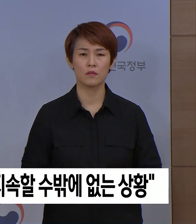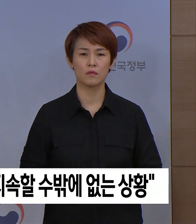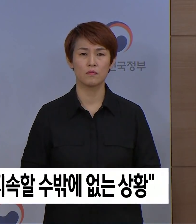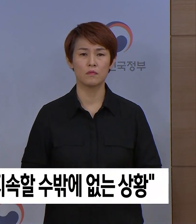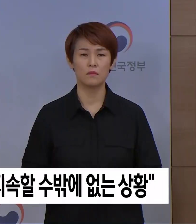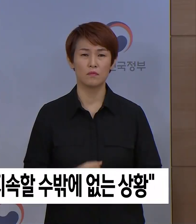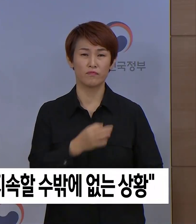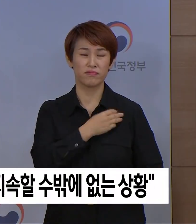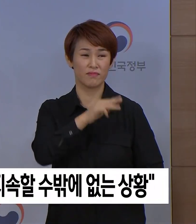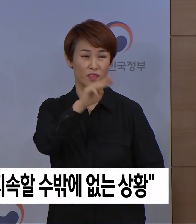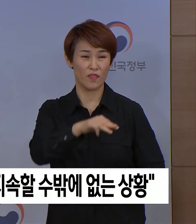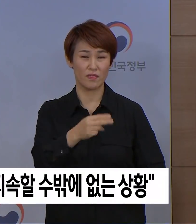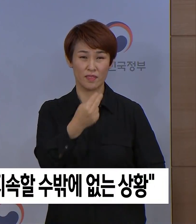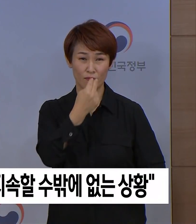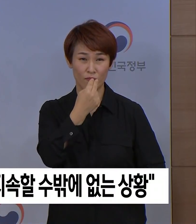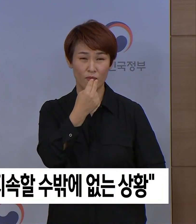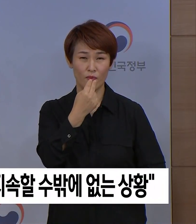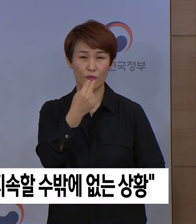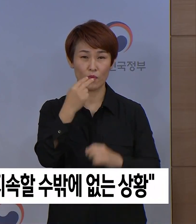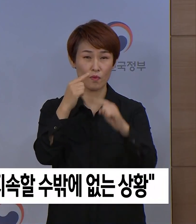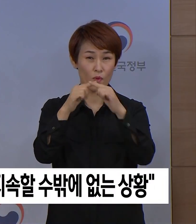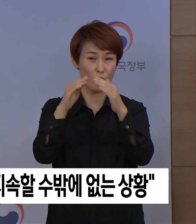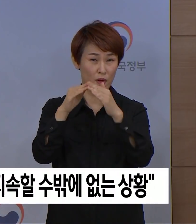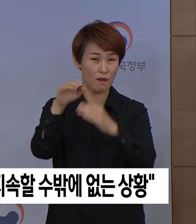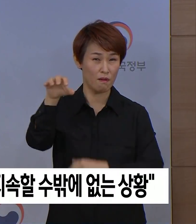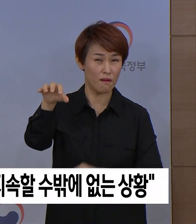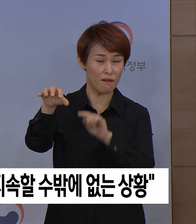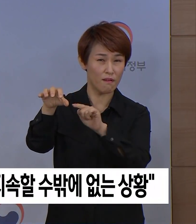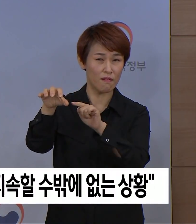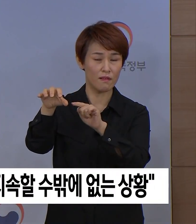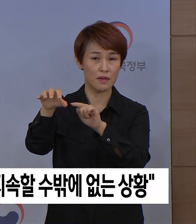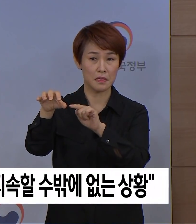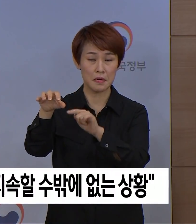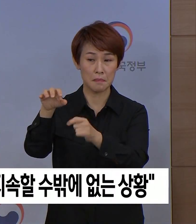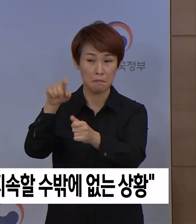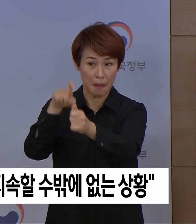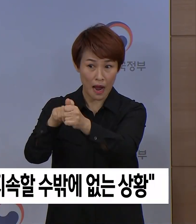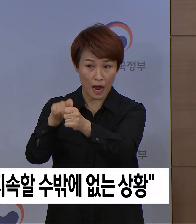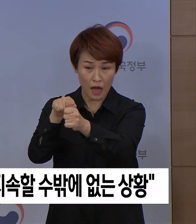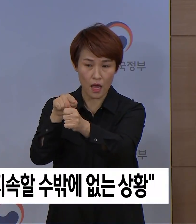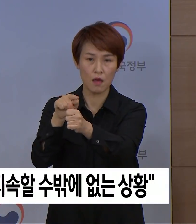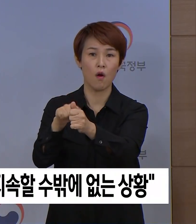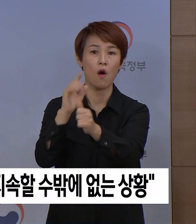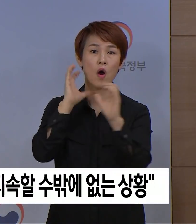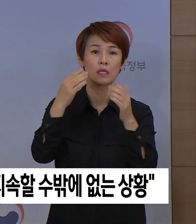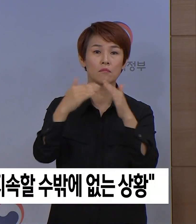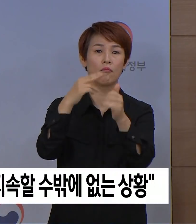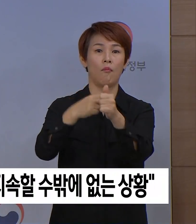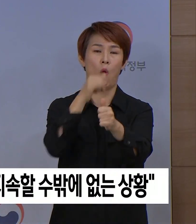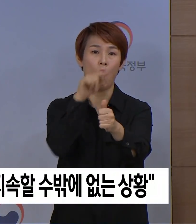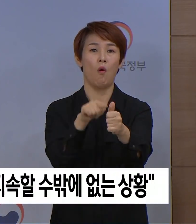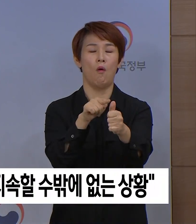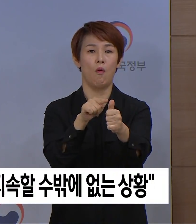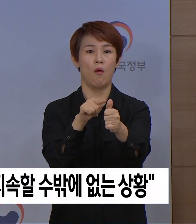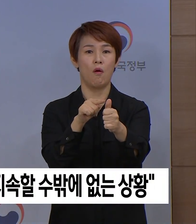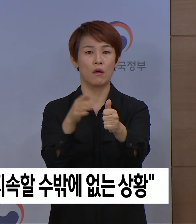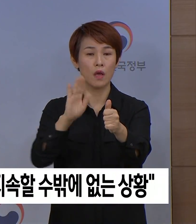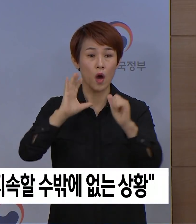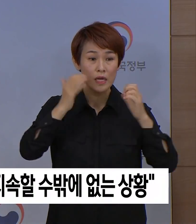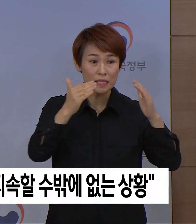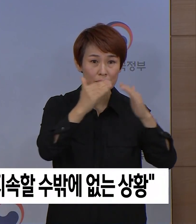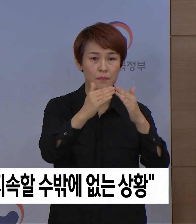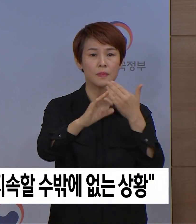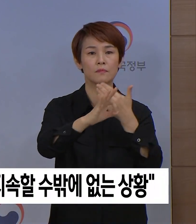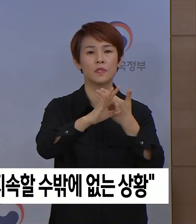부천 생명수 교회 관련 확진자 중에 어린이집 종사자가 있었으나 어린이집이